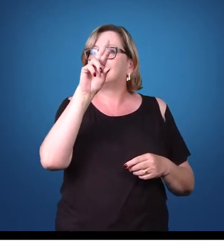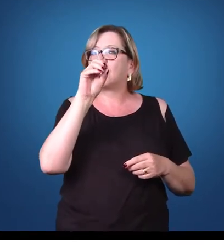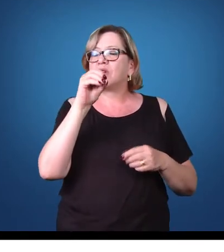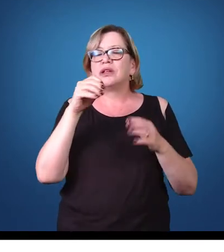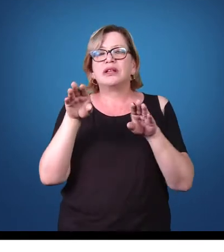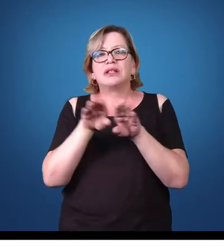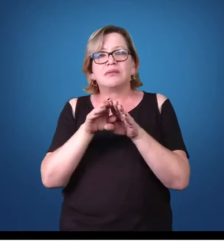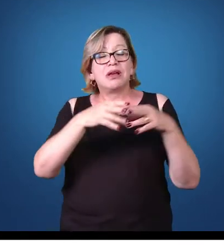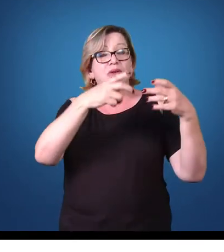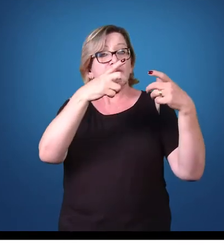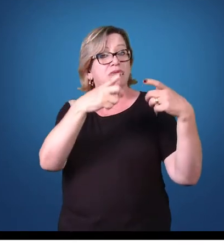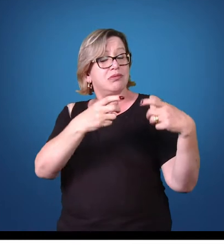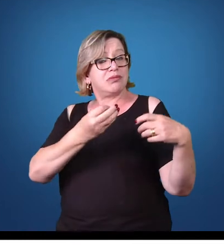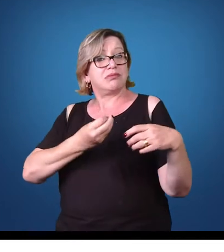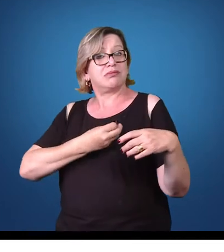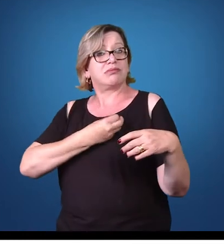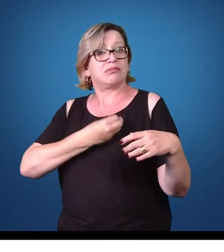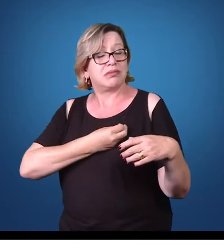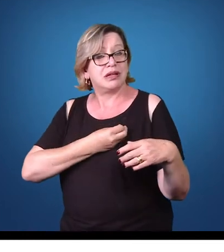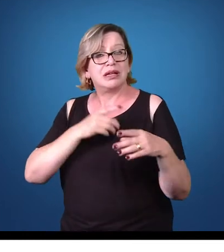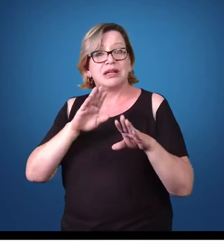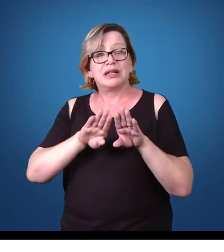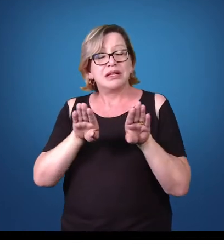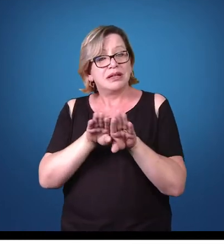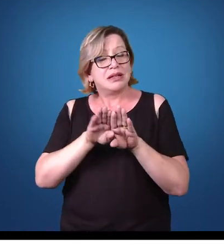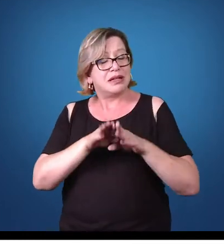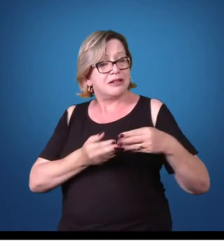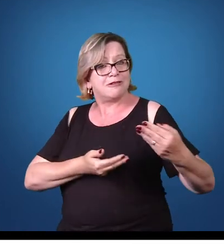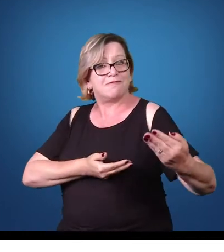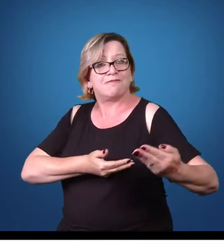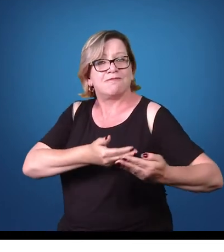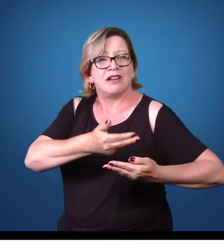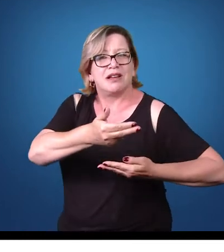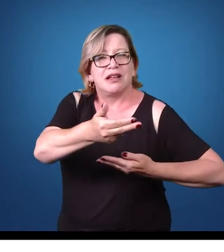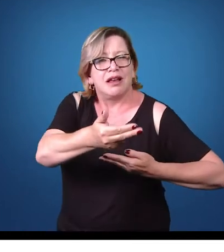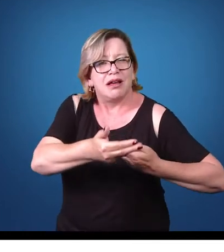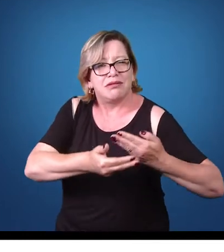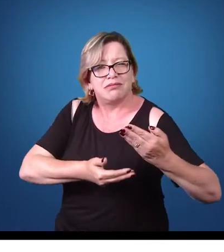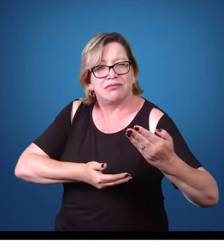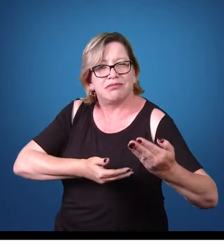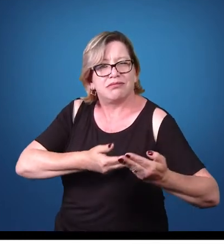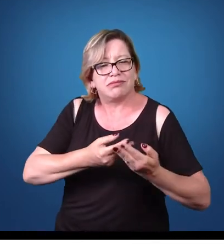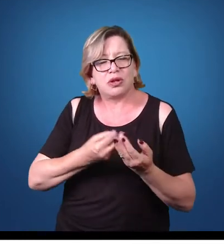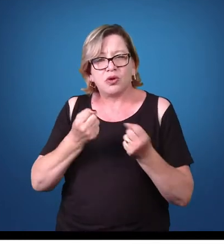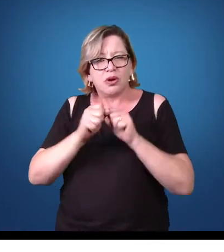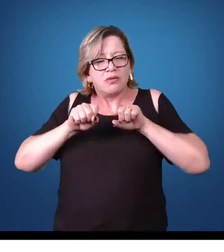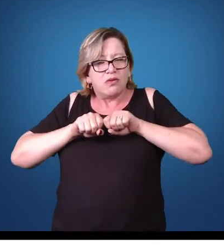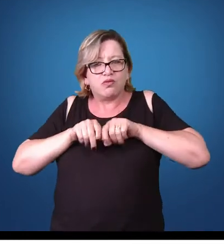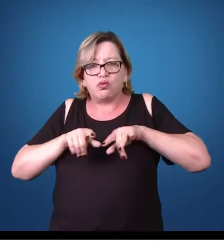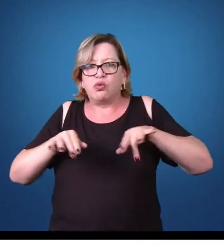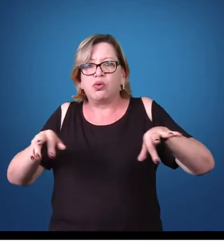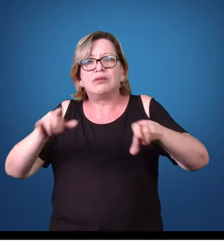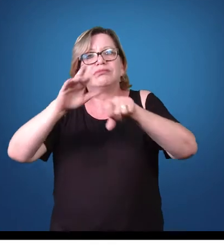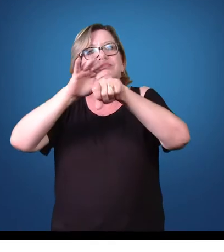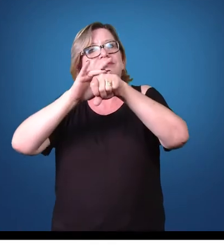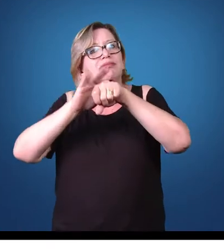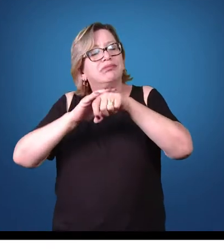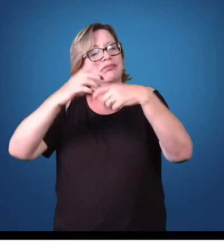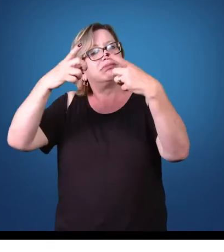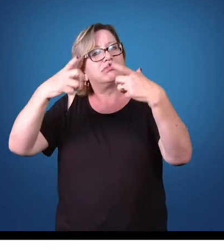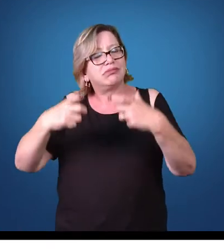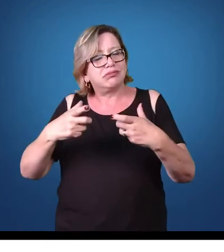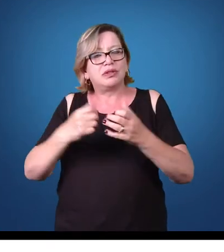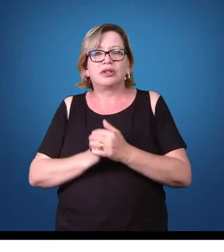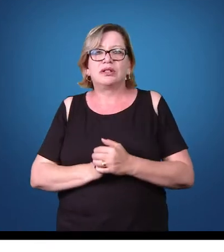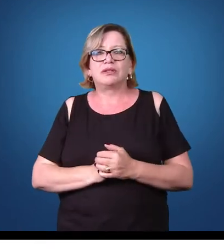como também relacionar alguns aspectos com a disseminação dessa doença em um determinado local.